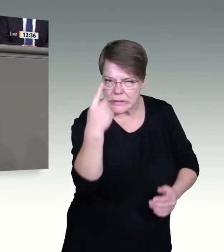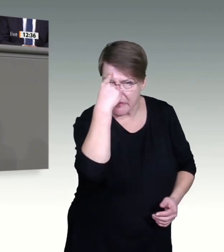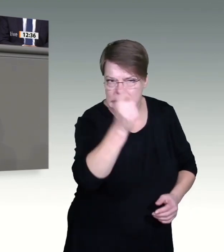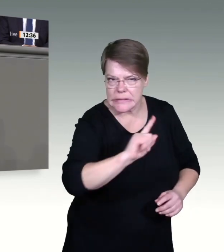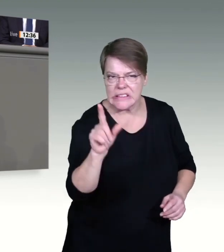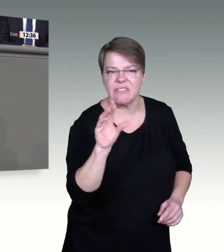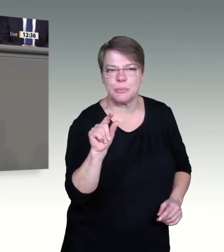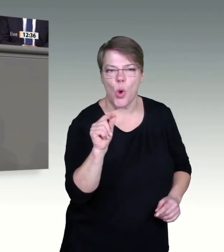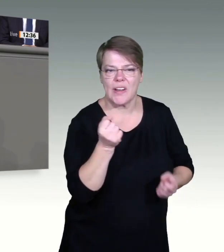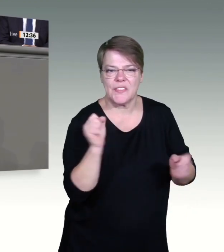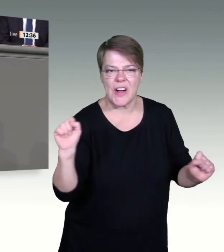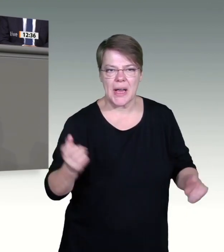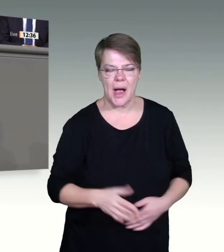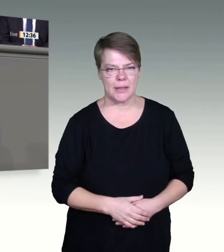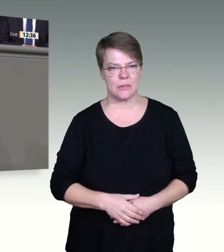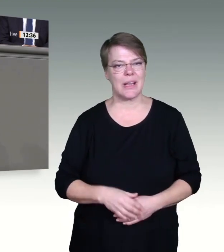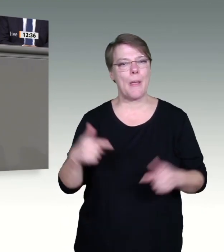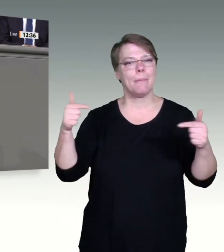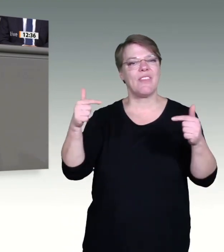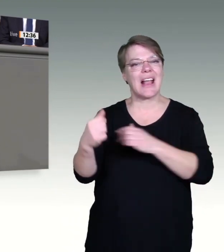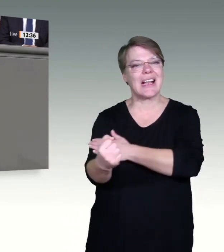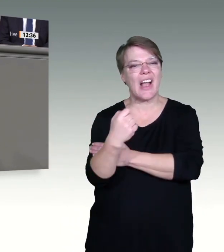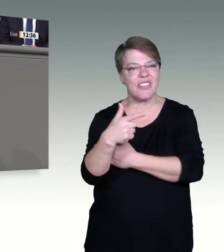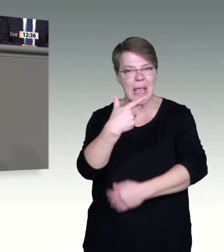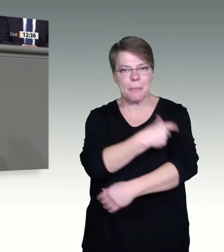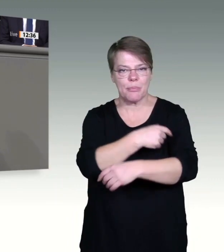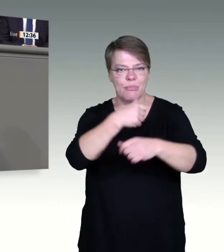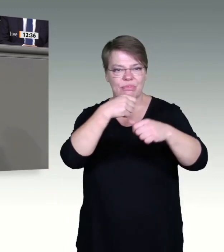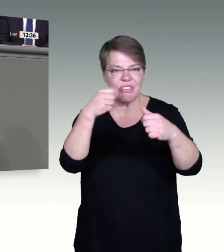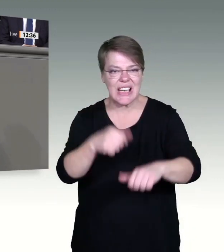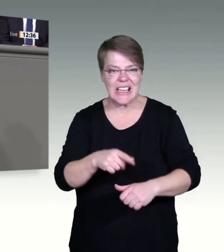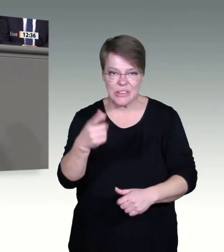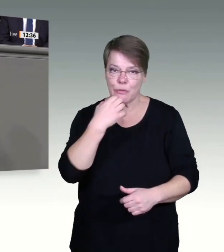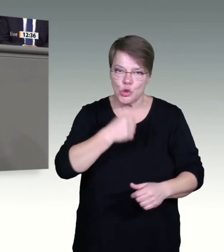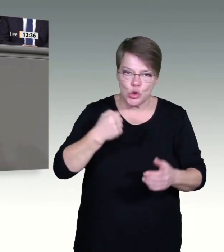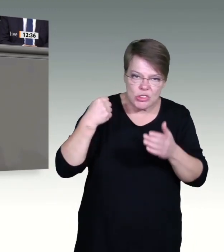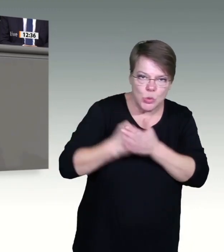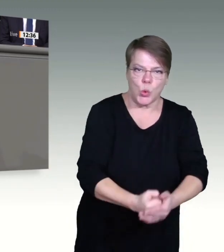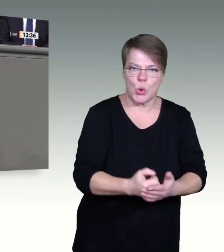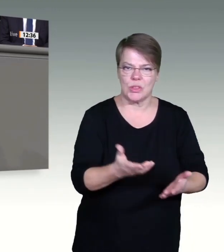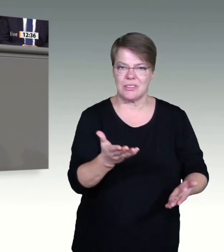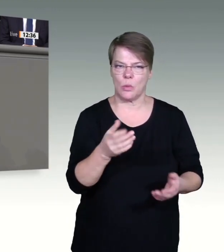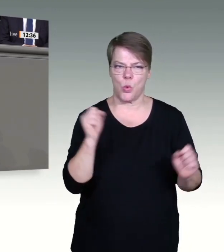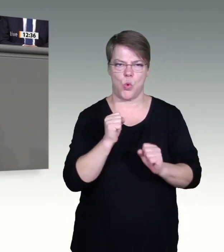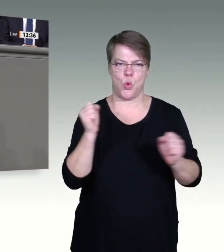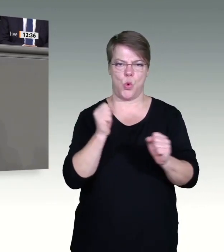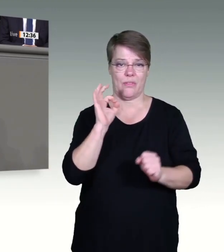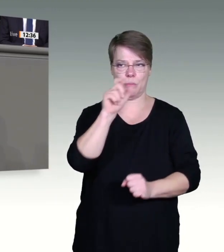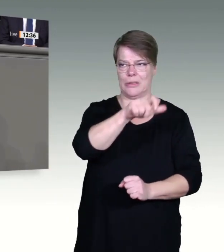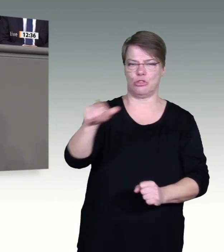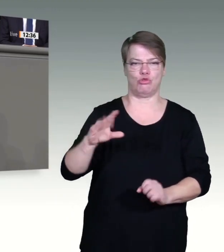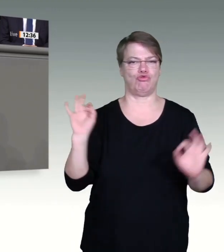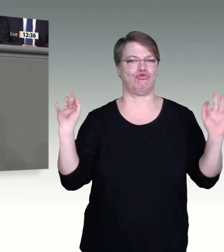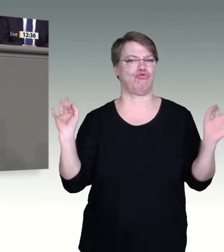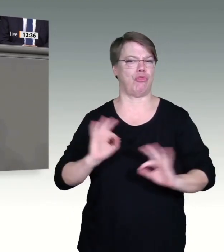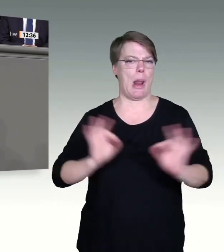Der Pflegenotstand wird dadurch weiter verschärft. Dieser Notstand ist politisch verschuldet, und es gibt ihn schon viel